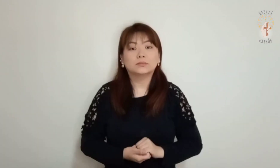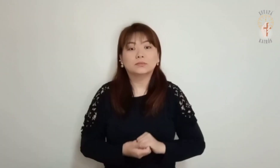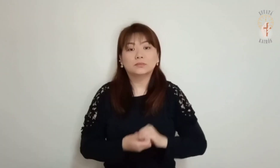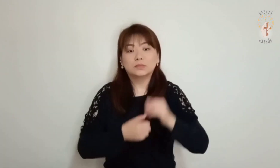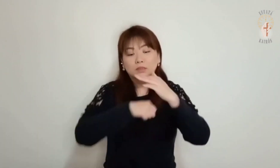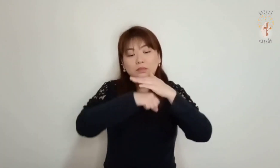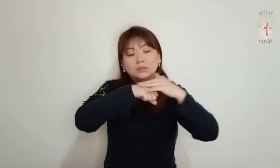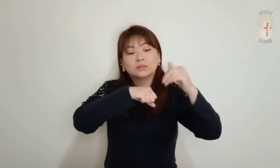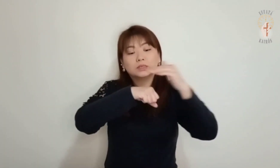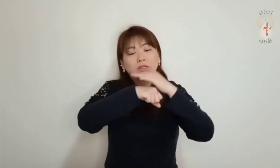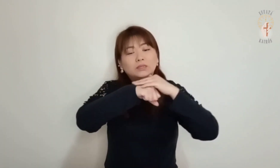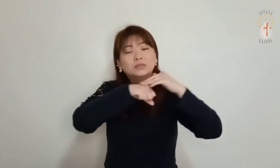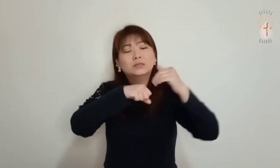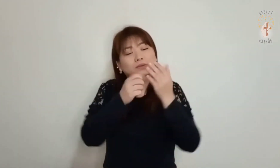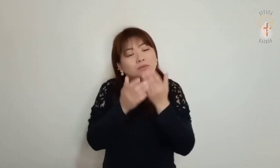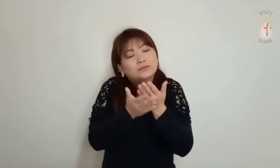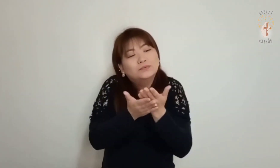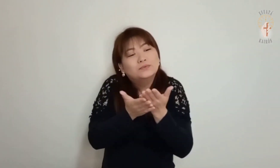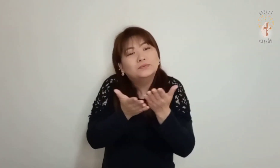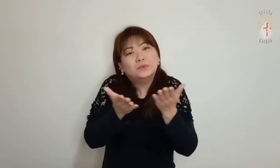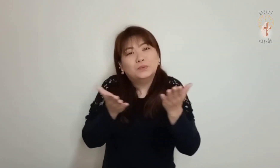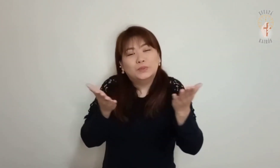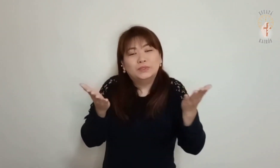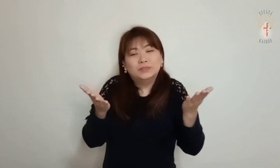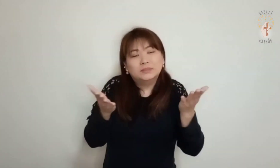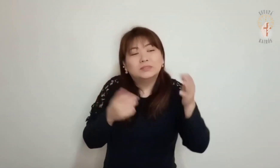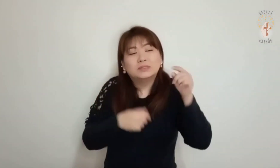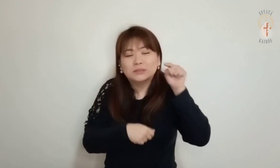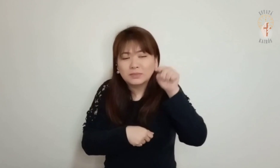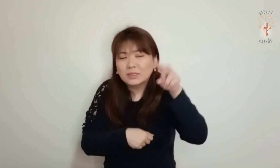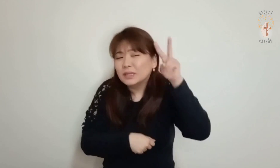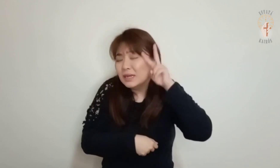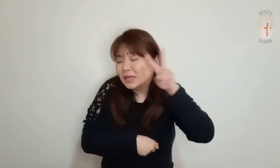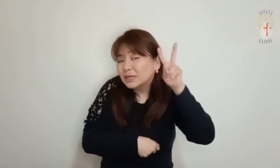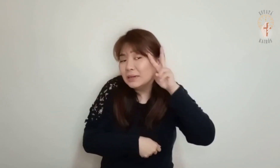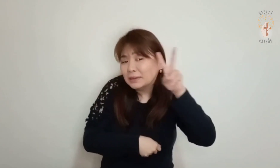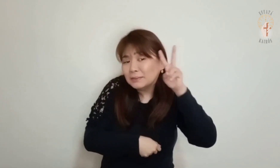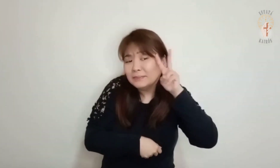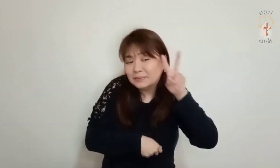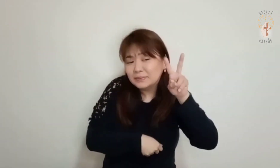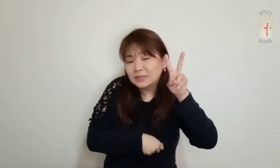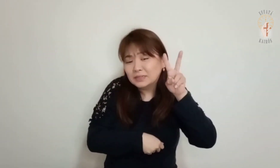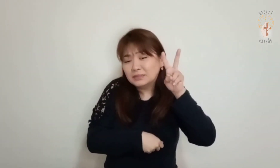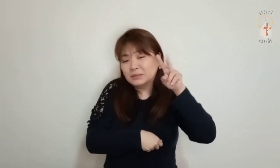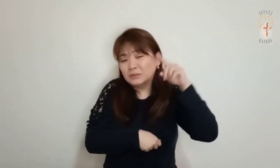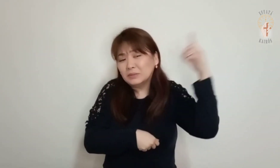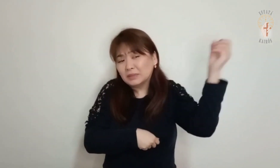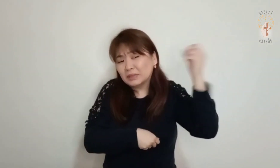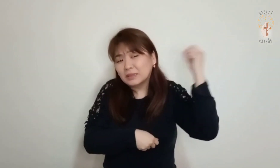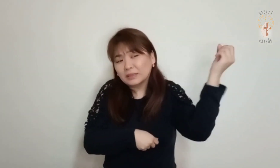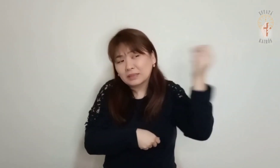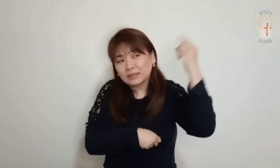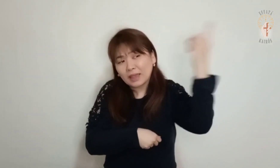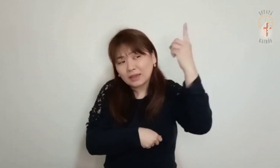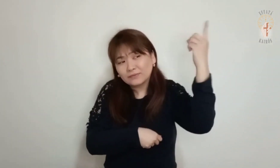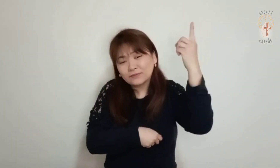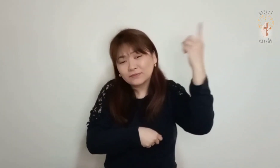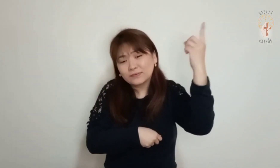Caríssimo Lembra-te de Jesus Cristo, da descendência de